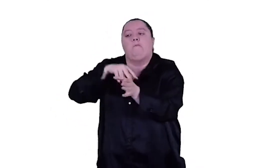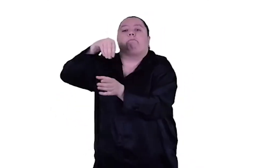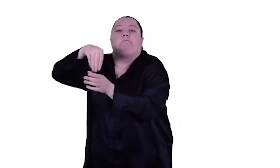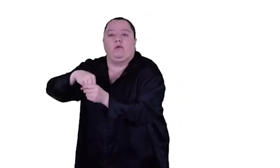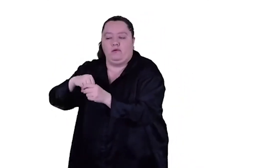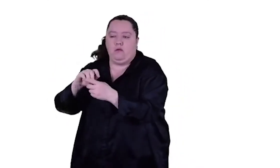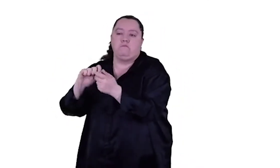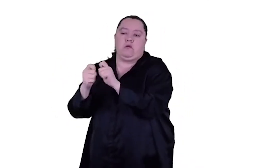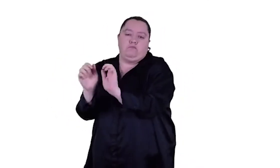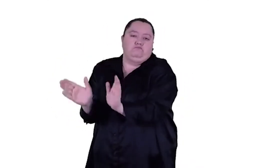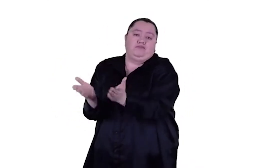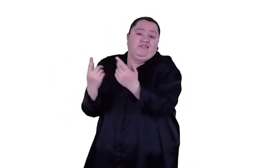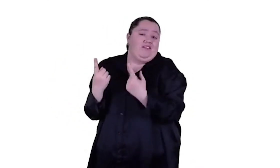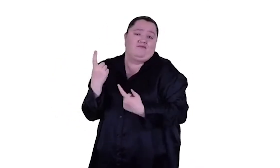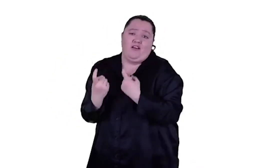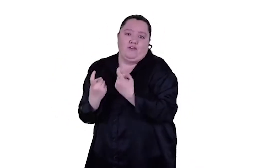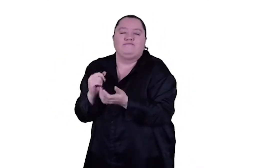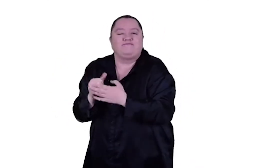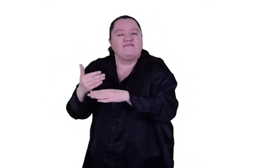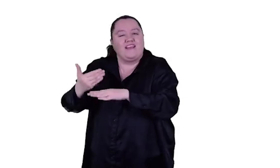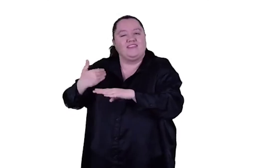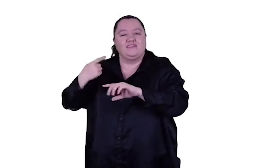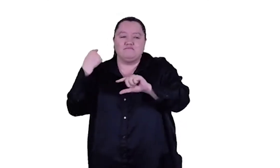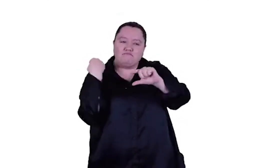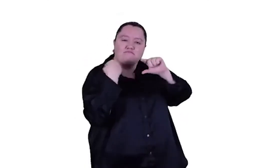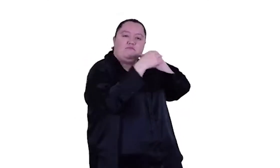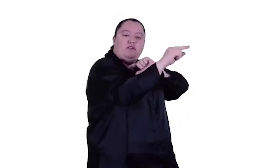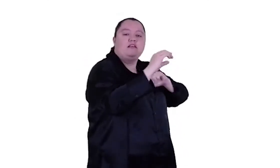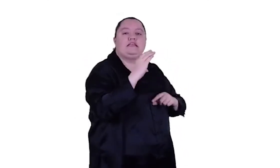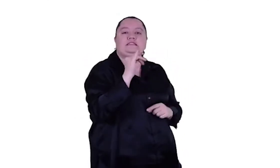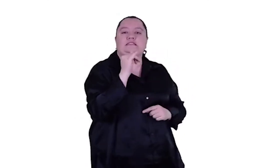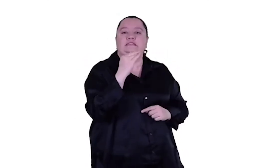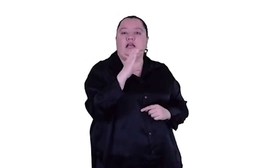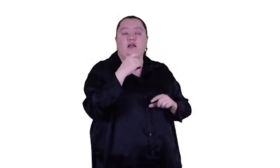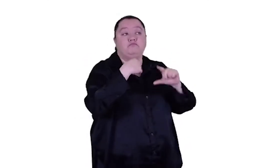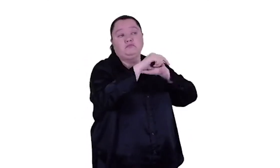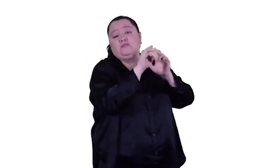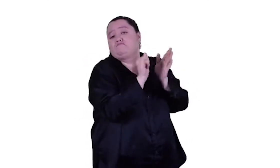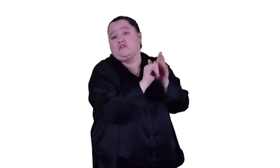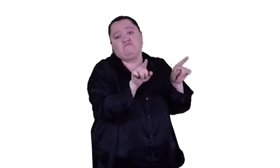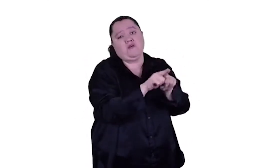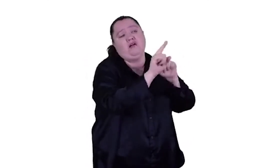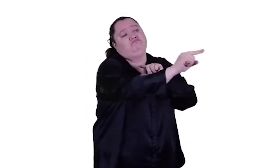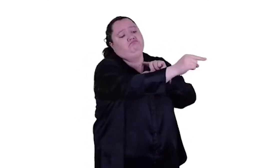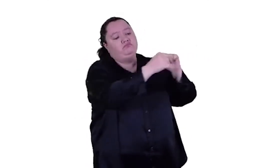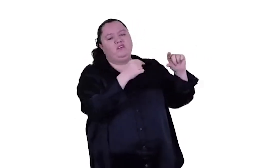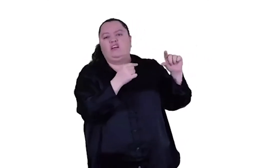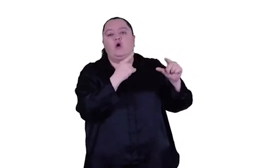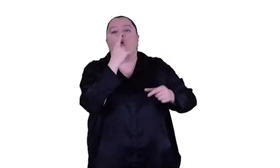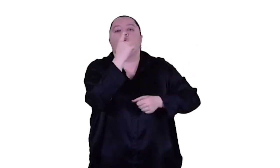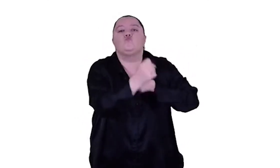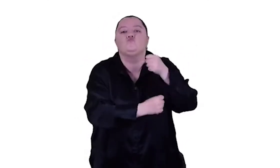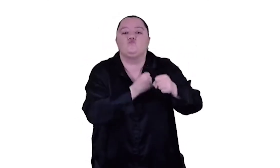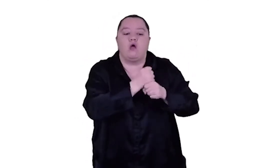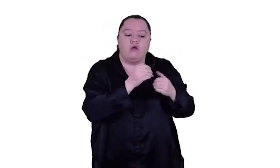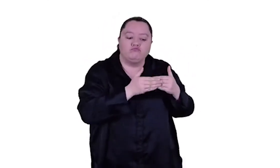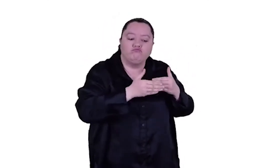incorporar eso entonces pues por ahí se envió un correo a CISEC y ellos respondieron eso mismo que ellos tenían un año de plazo para hacer esos